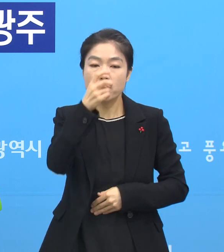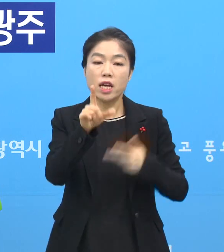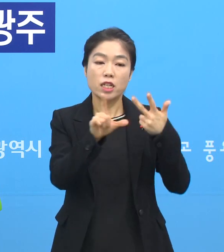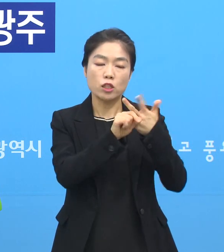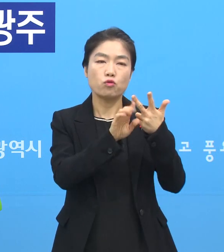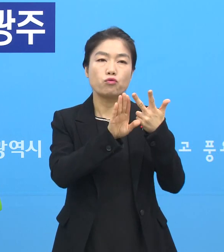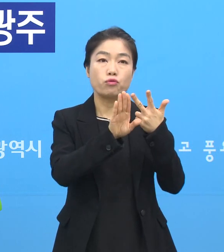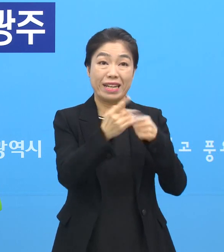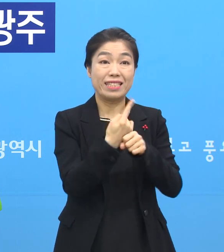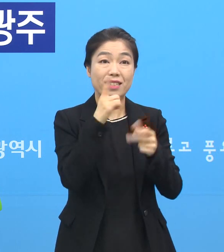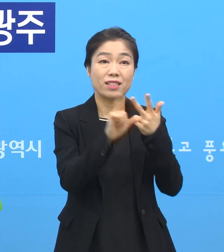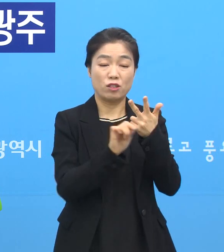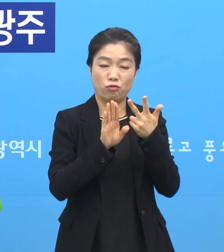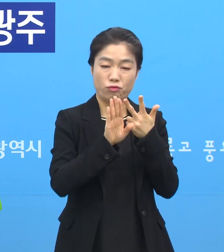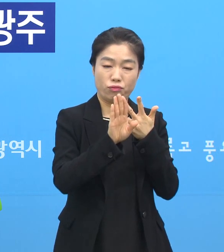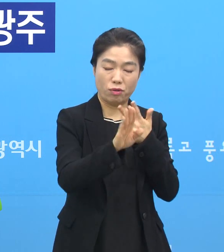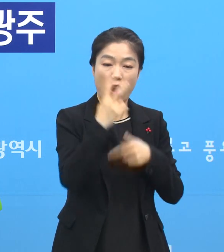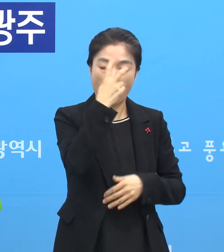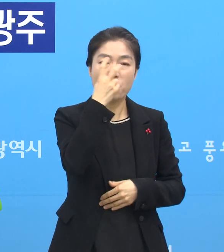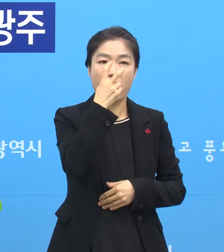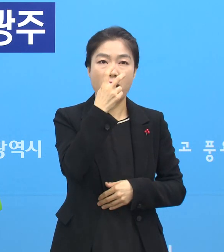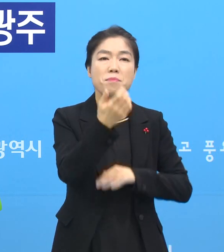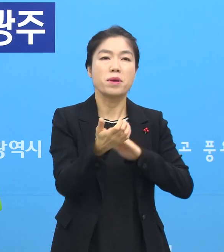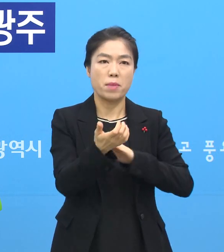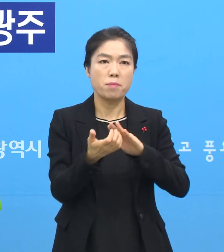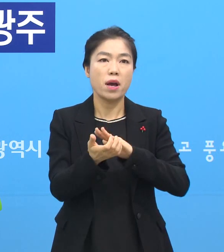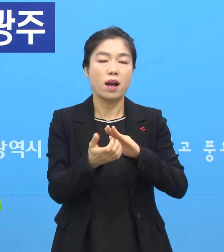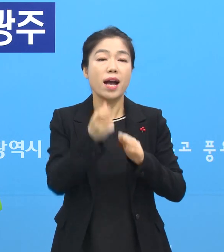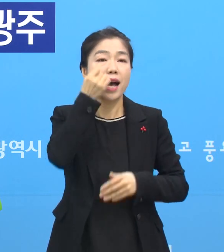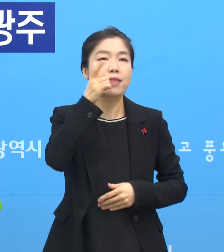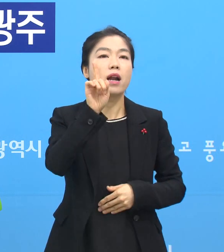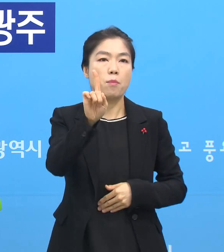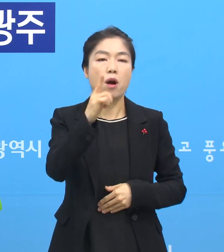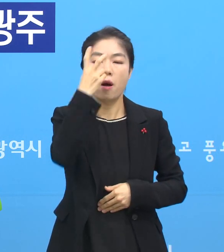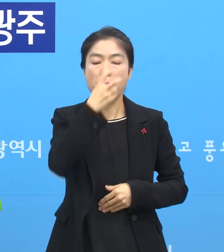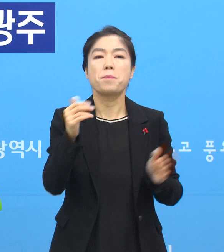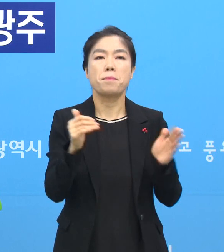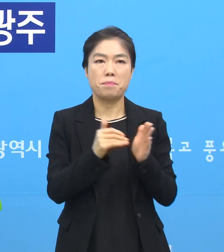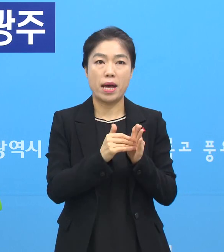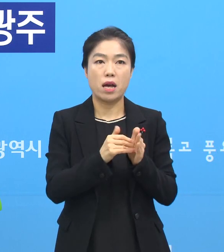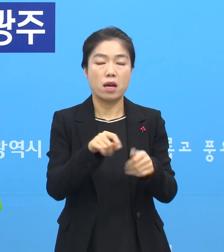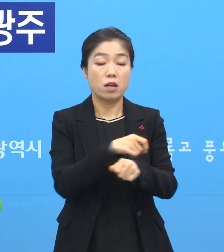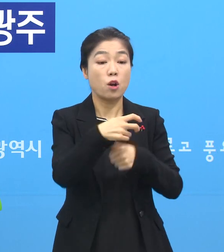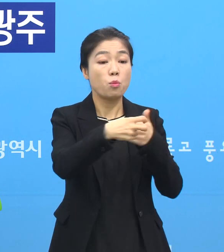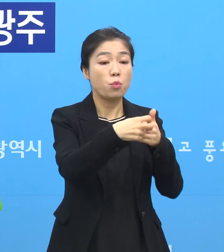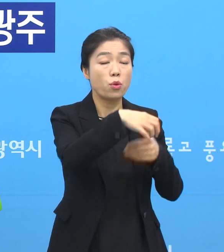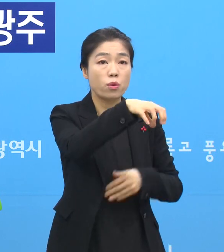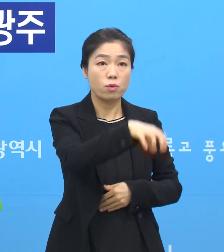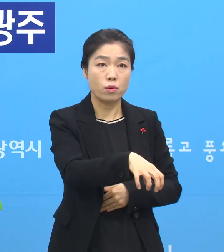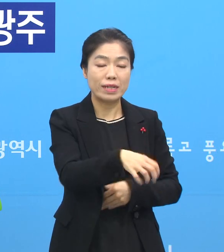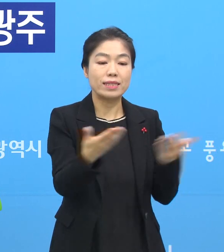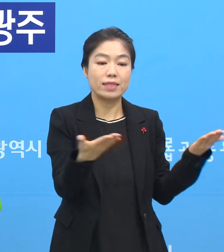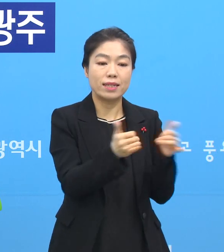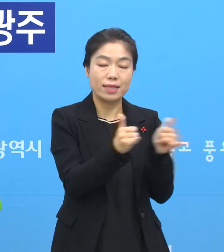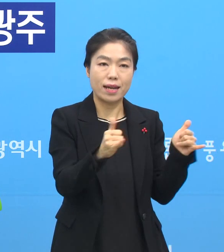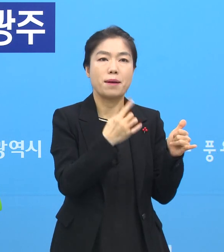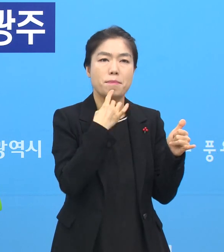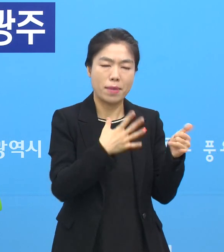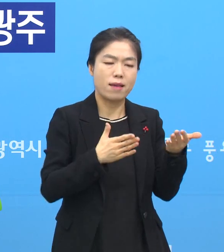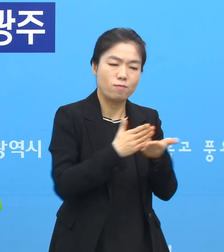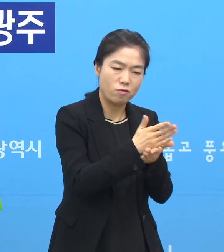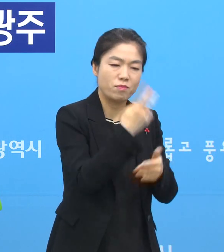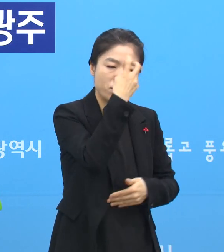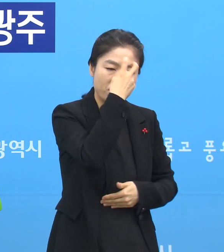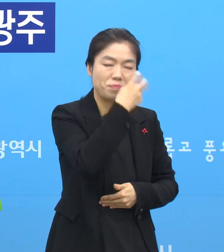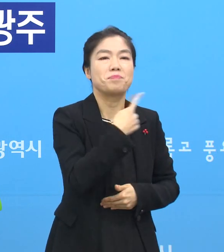이후부터 해왔었는데요. 그때는 선제검사를 한 달에 한 번 실시를 했고요. 특히 병원 같은 경우는 종사자만을 검사를